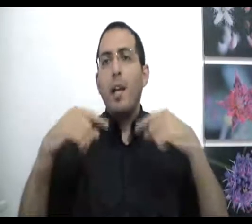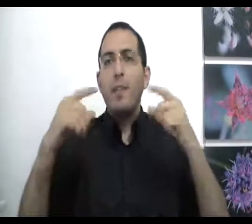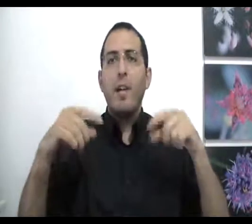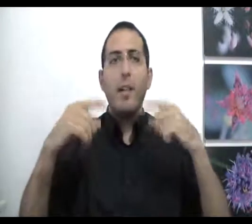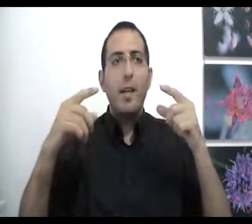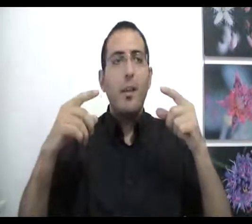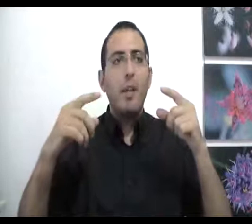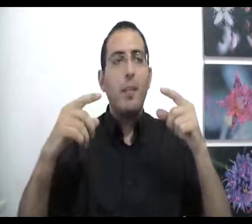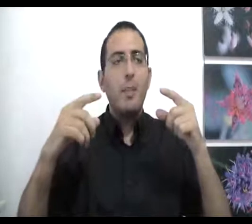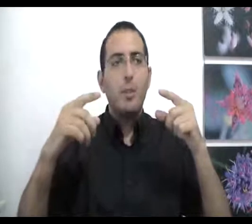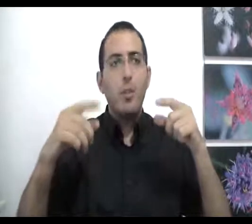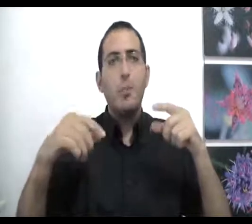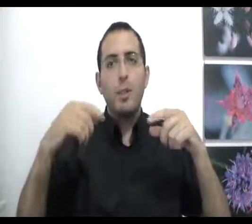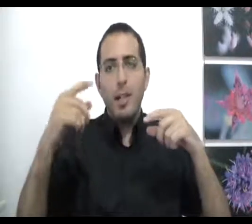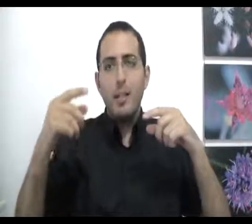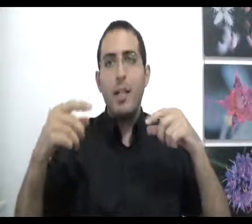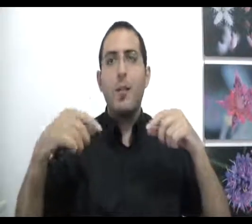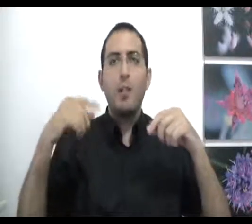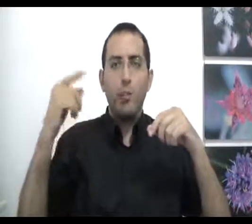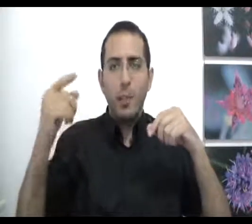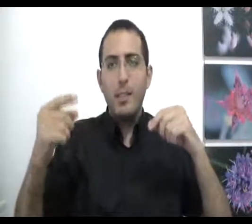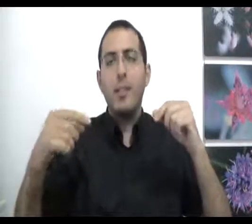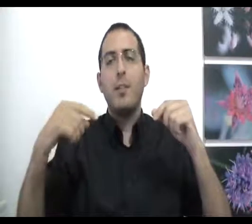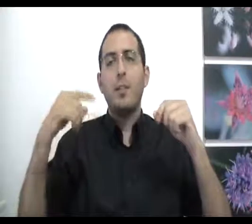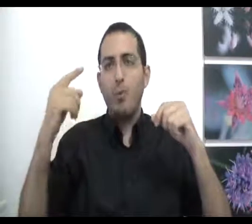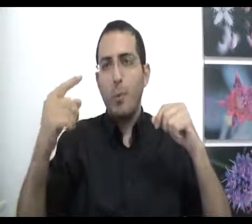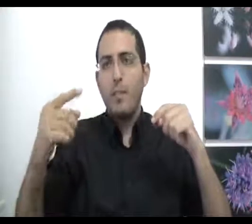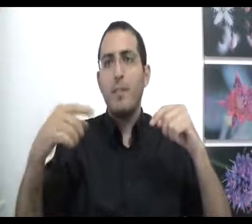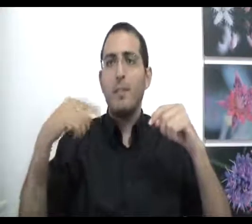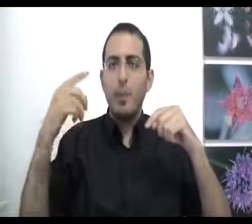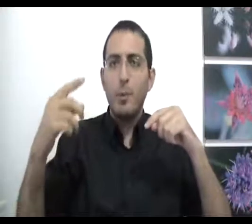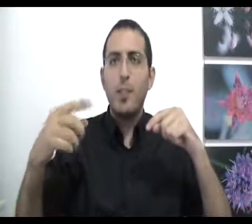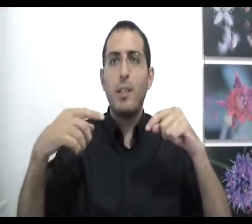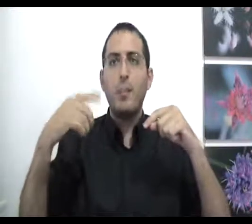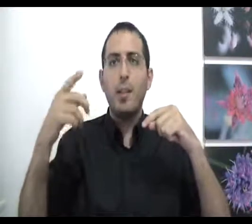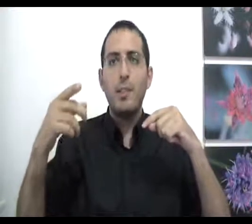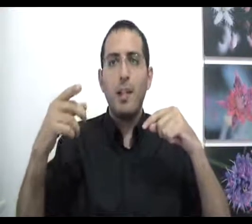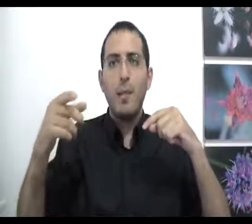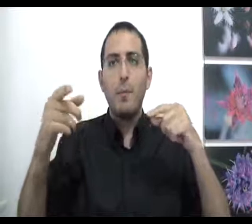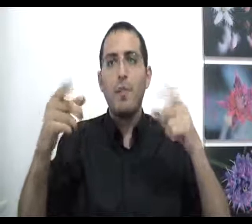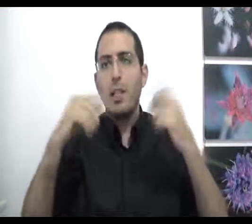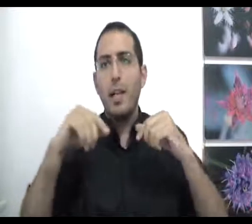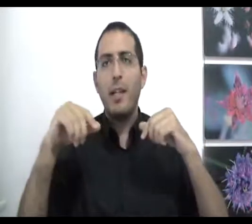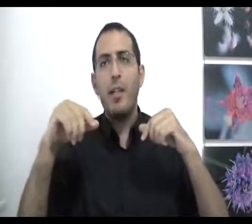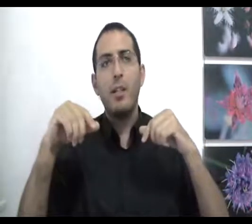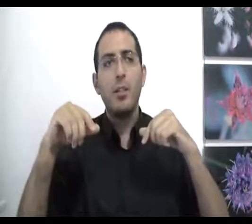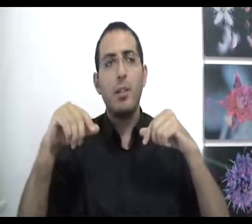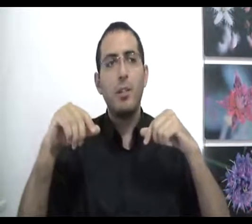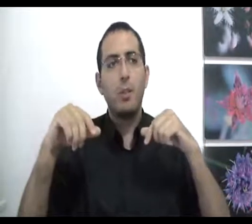רגע ורגע יש לאדם רצון לשמוע את ההרצה אני רוצה לשמוע את ההרצה, אני רוצה לשמוע את ההרצה וזה מה שמשאיר את האדם בהרצה כי אם הוא יפסיק לרגע אחד לרצות